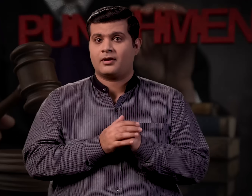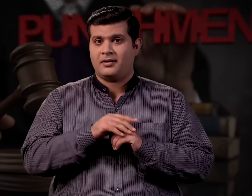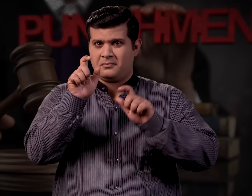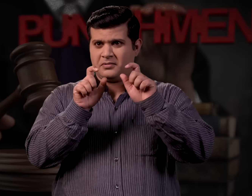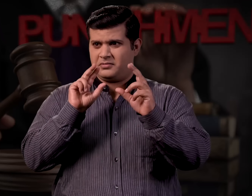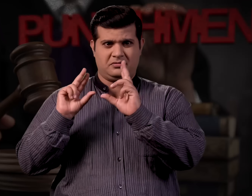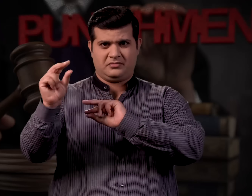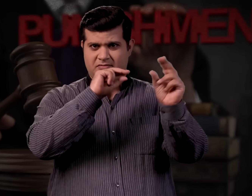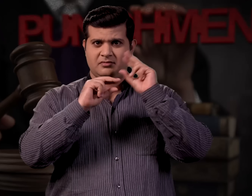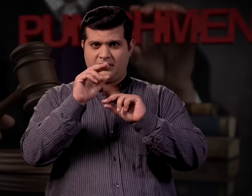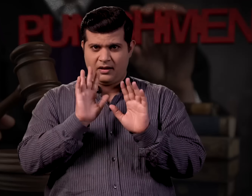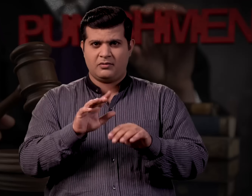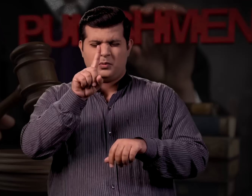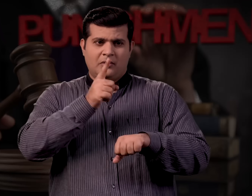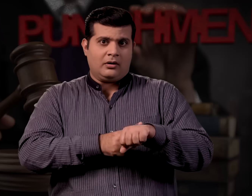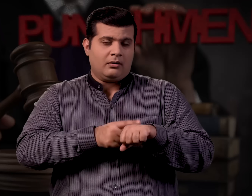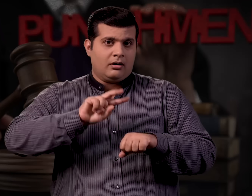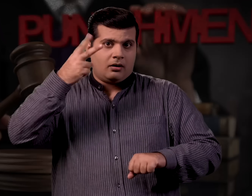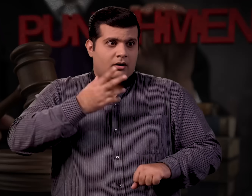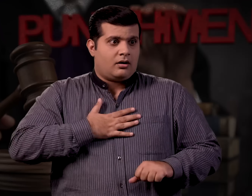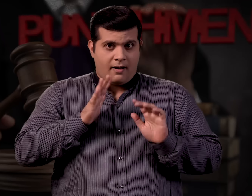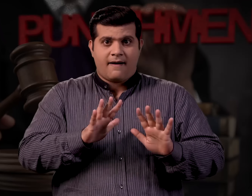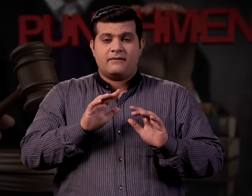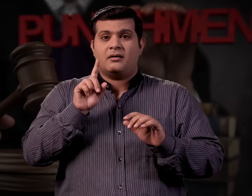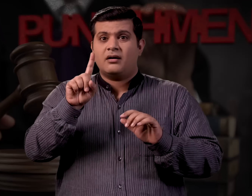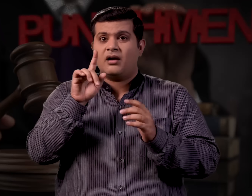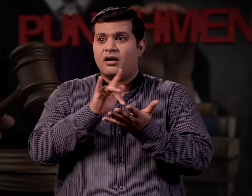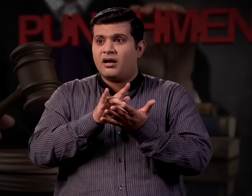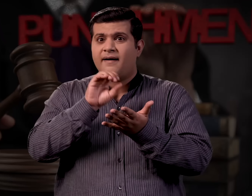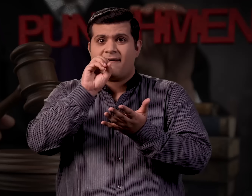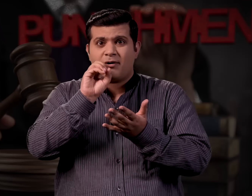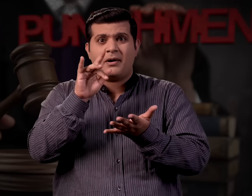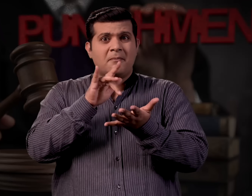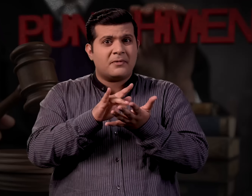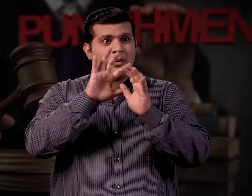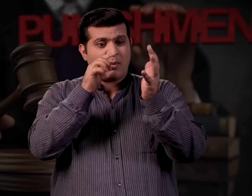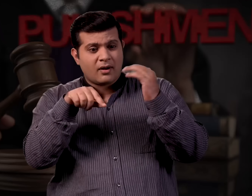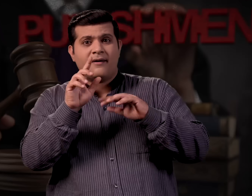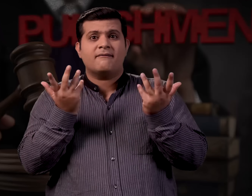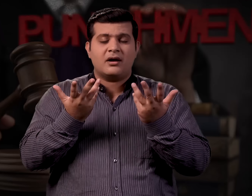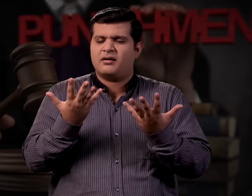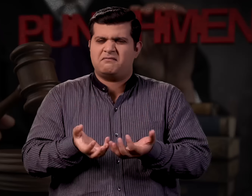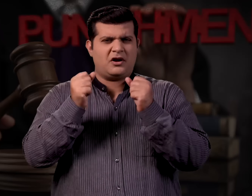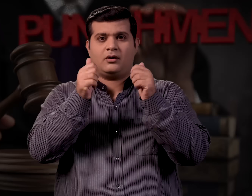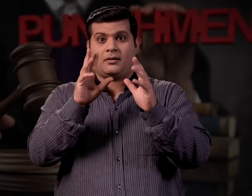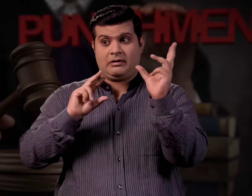ऐसा कहा जाता है कि ऐसी एक जगह भी है जहां बलातकारियों के लिए और भी सक्त सजा दी जाती है अलाकि ये जगह का नाम ग्यात नहीं है